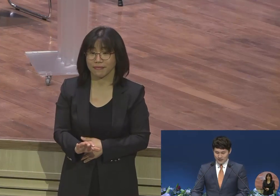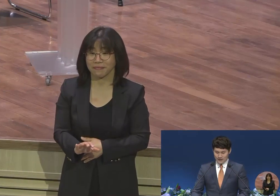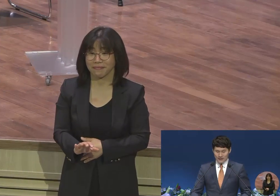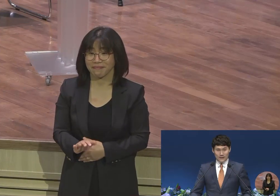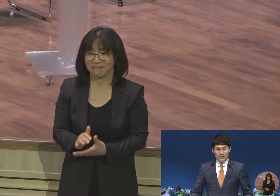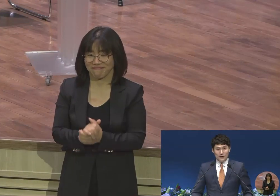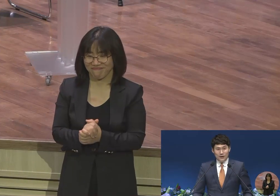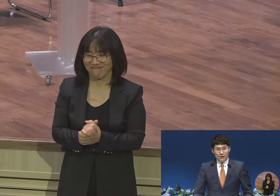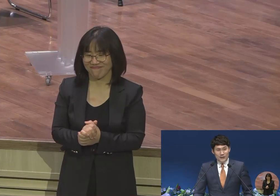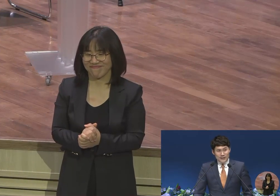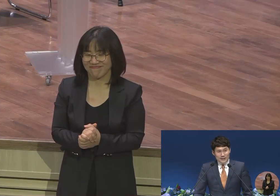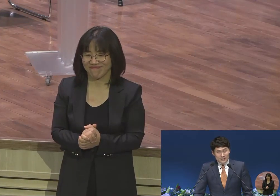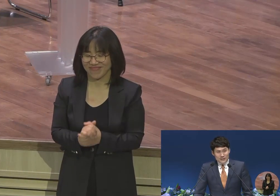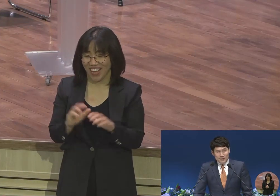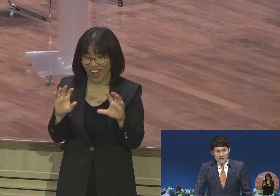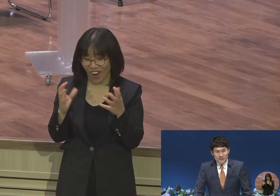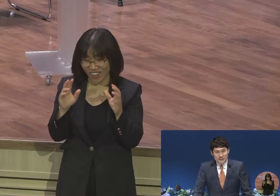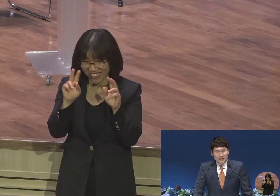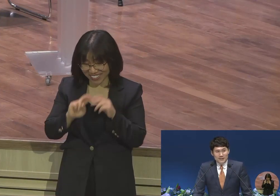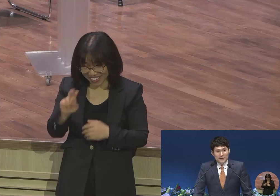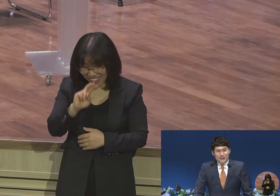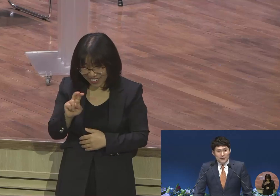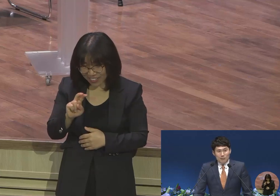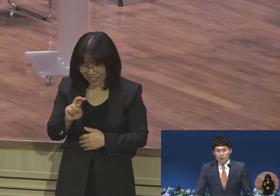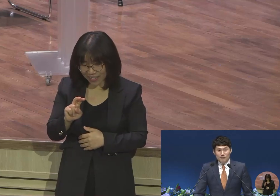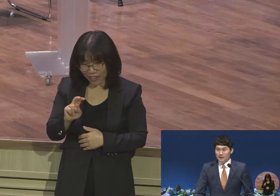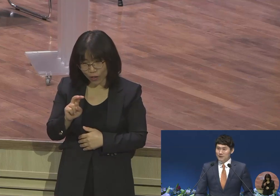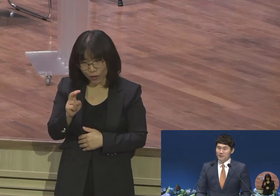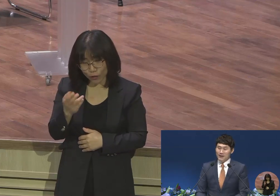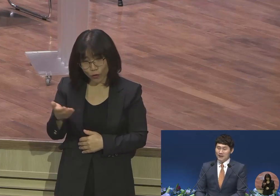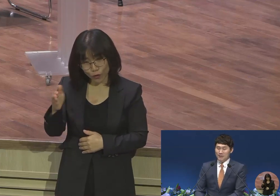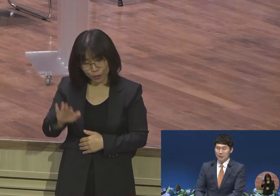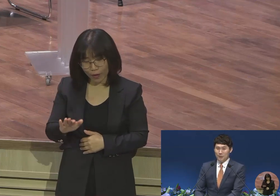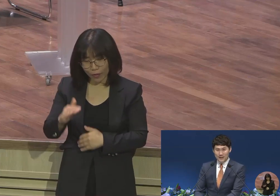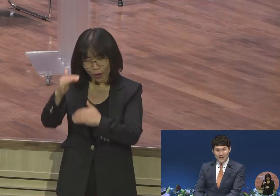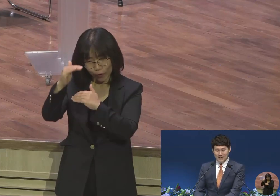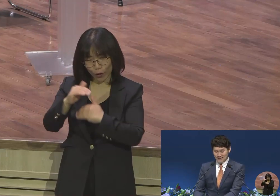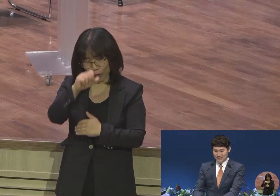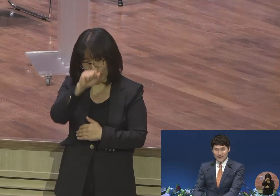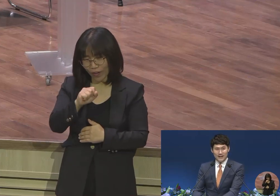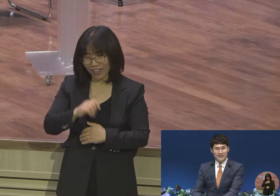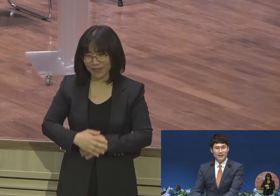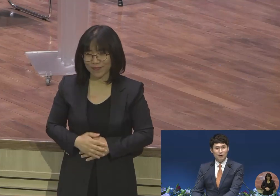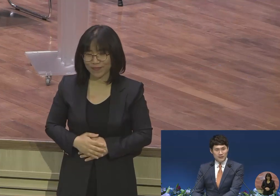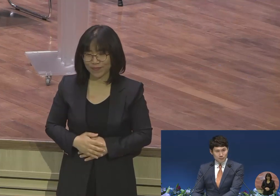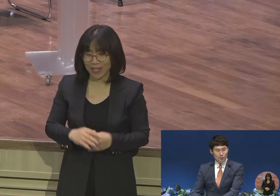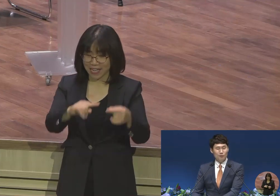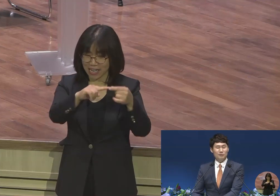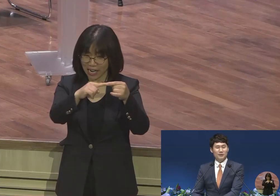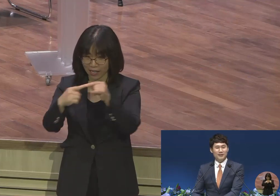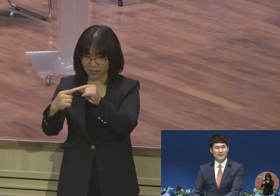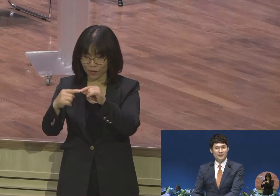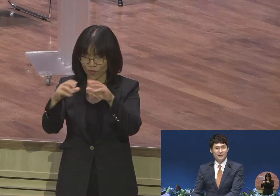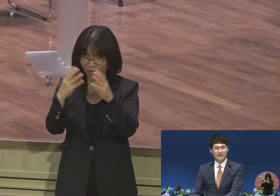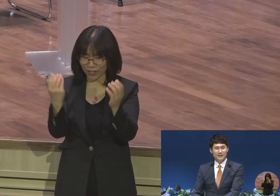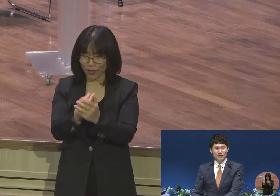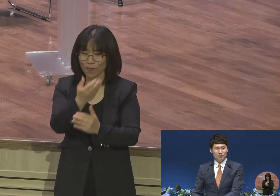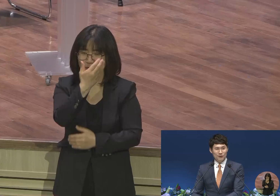어린이 찬양이지만 약보시면 안됩니다 왜냐 가사가 완전 복음입니다 우린